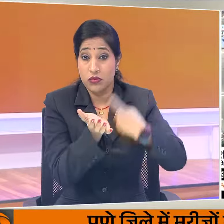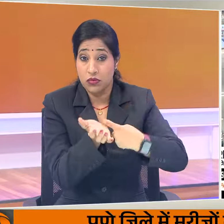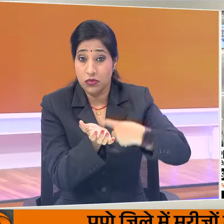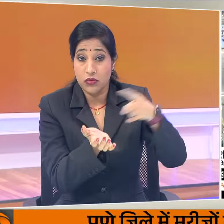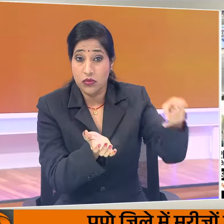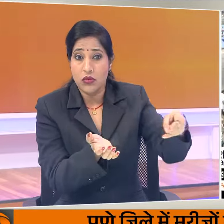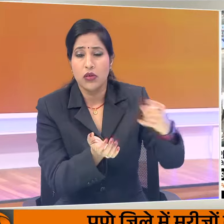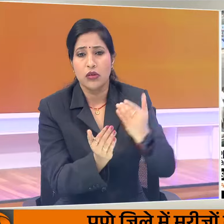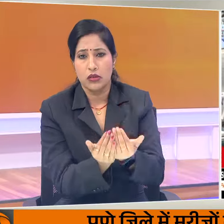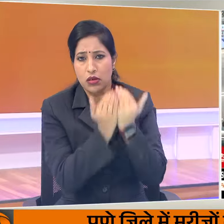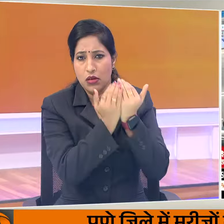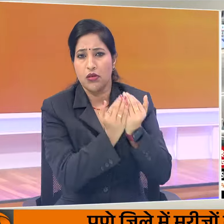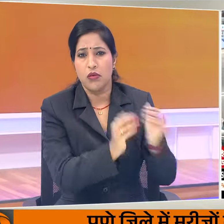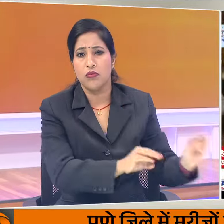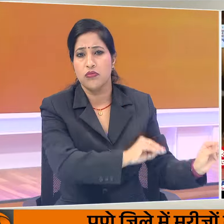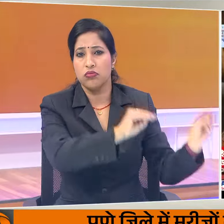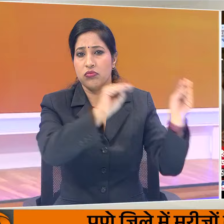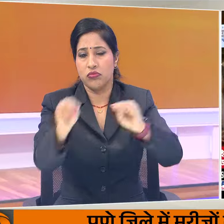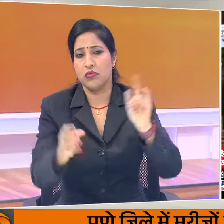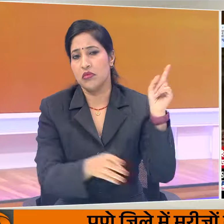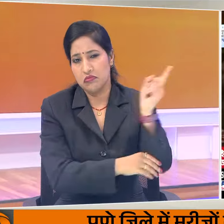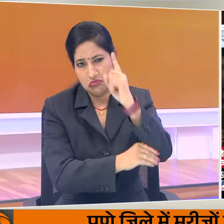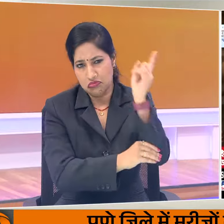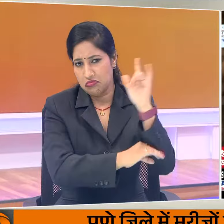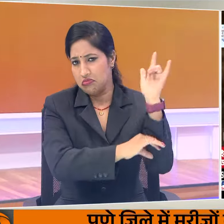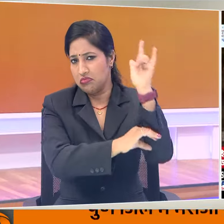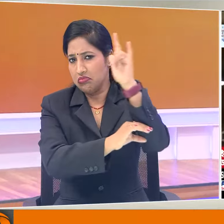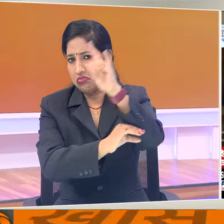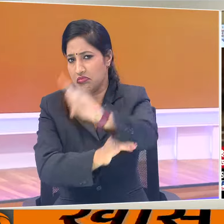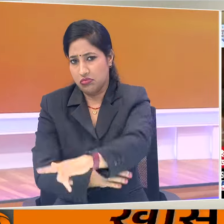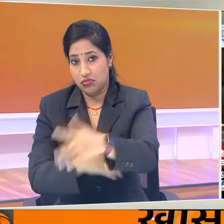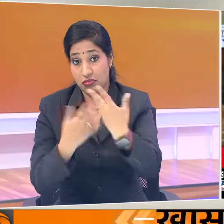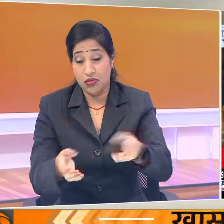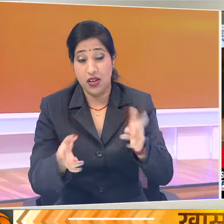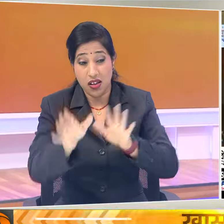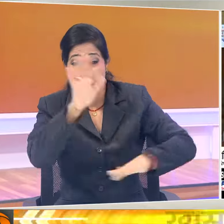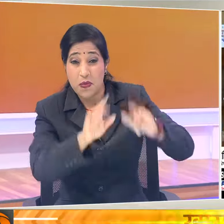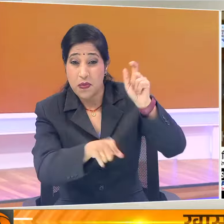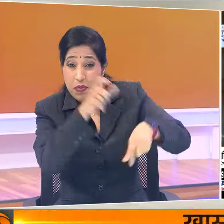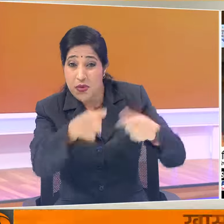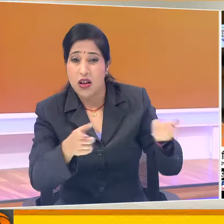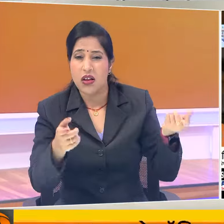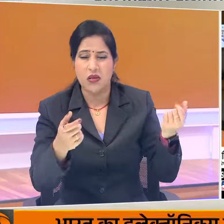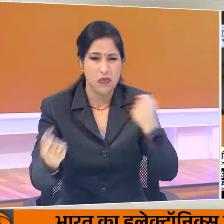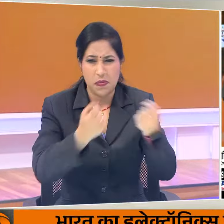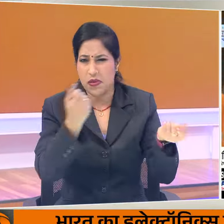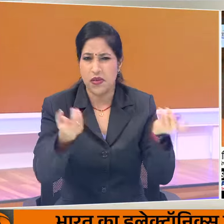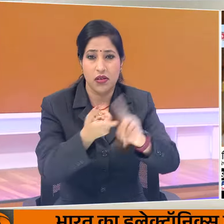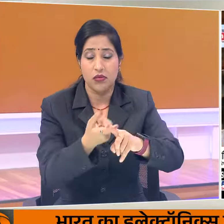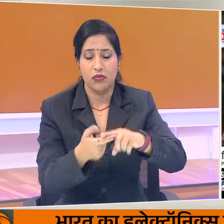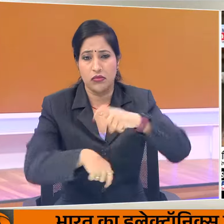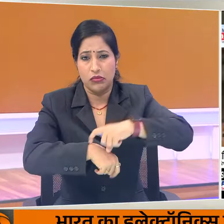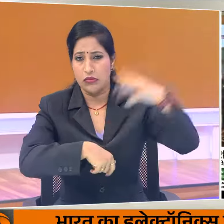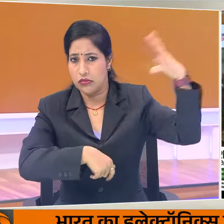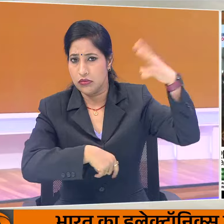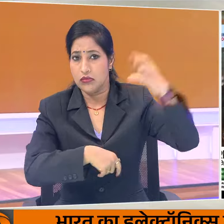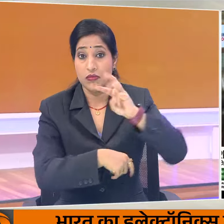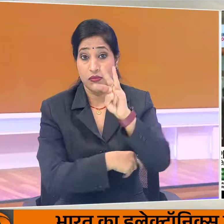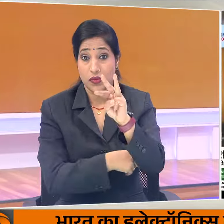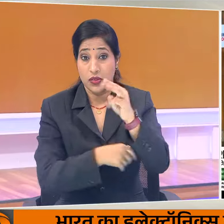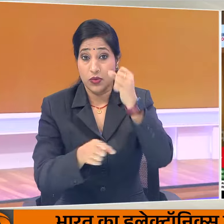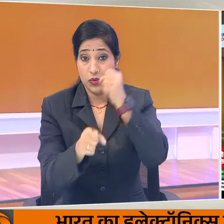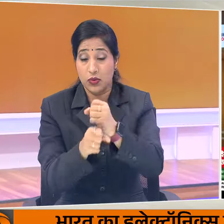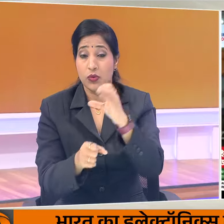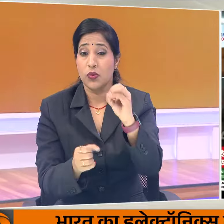सुरक्षत स्थान के लिए रवाना हुई। इसमेश प्रधर्शनकारियों ने दोपहर करीब तीन बजे गोनो भवन के